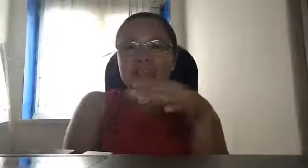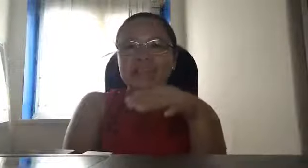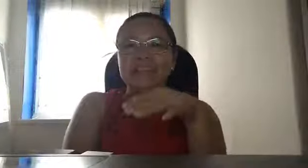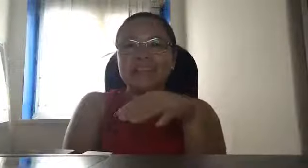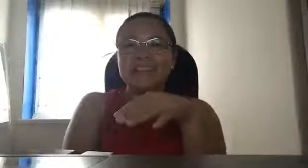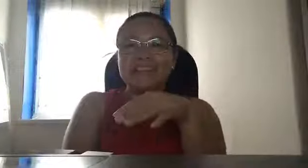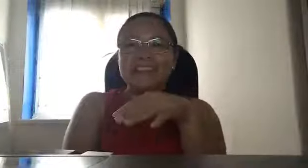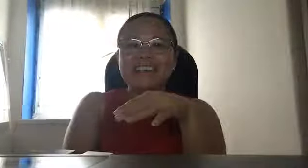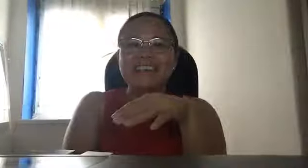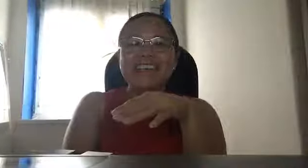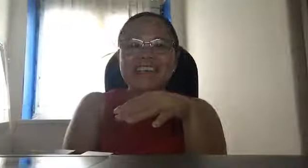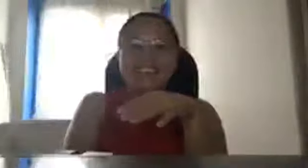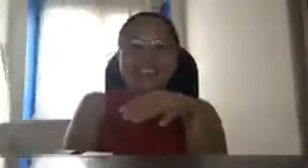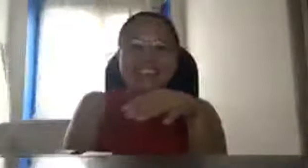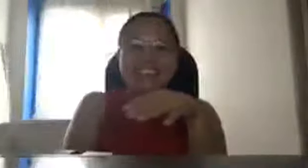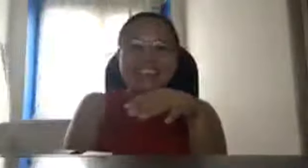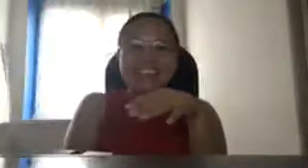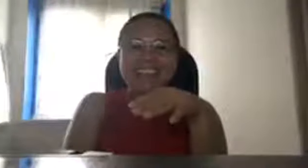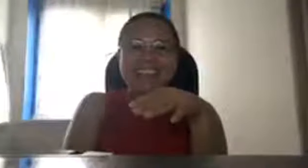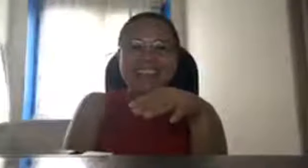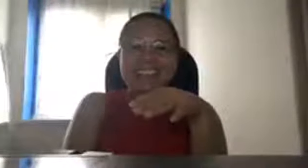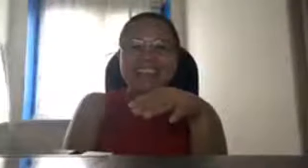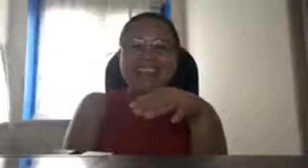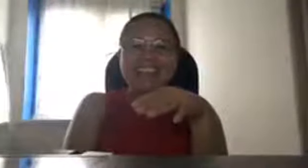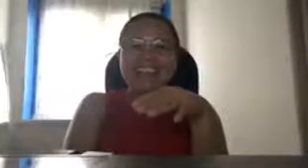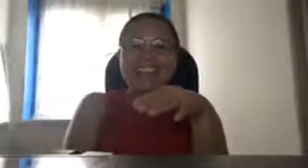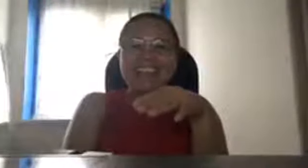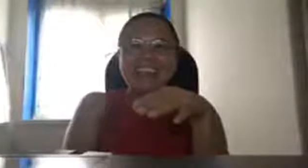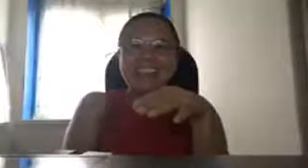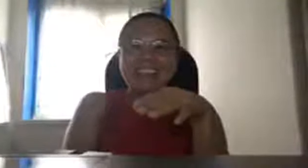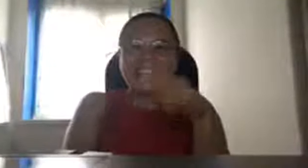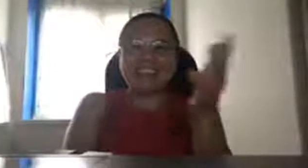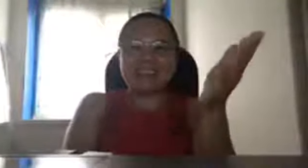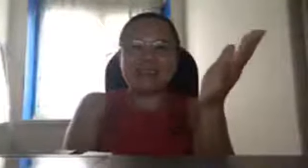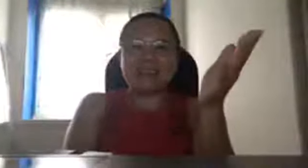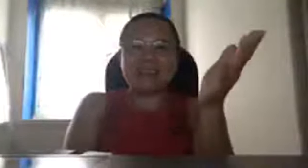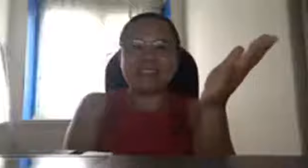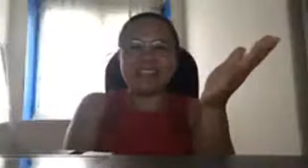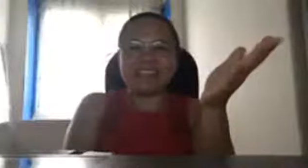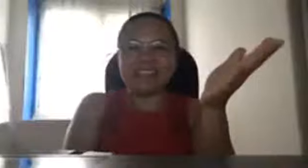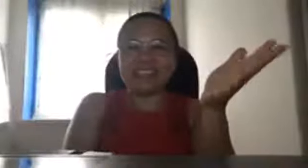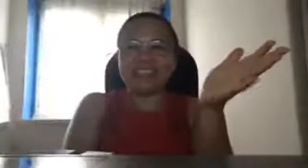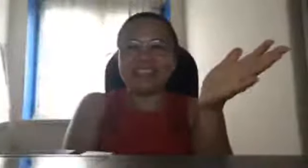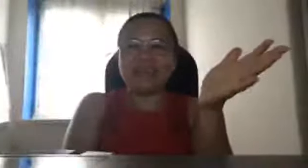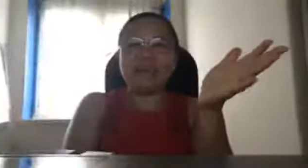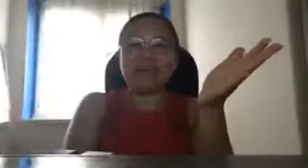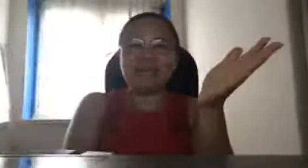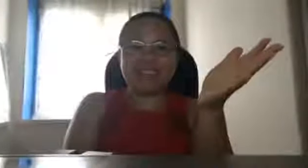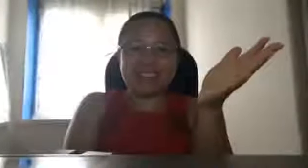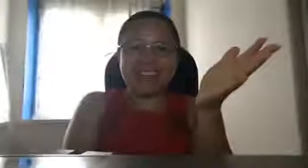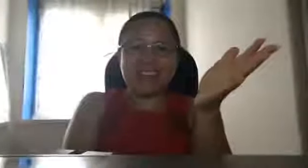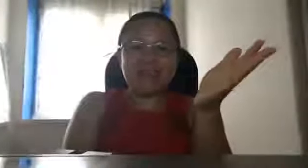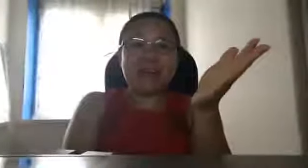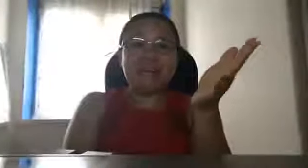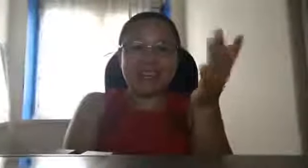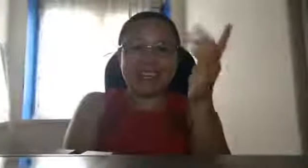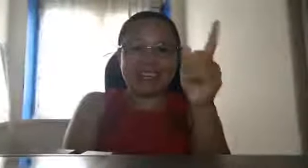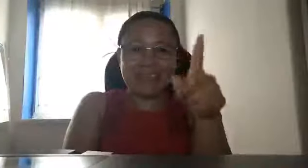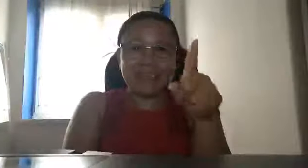tayo kasi yung si tabako na yan buhay pa yan dapat